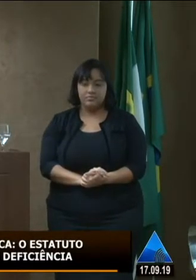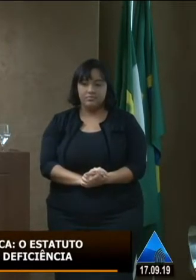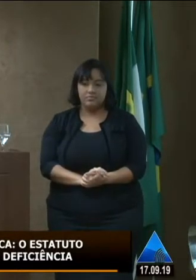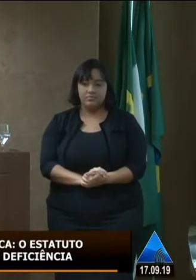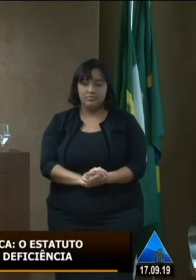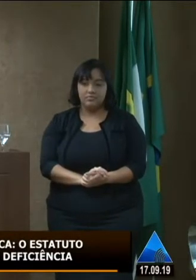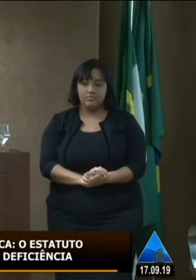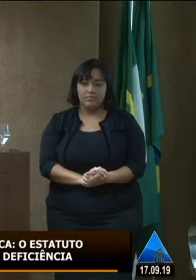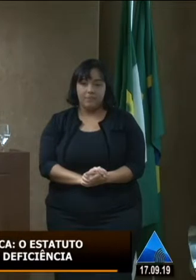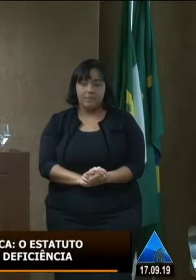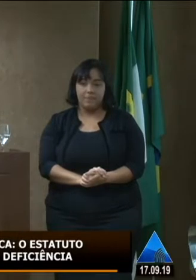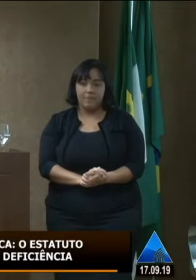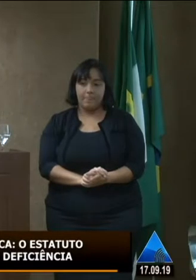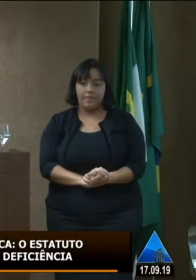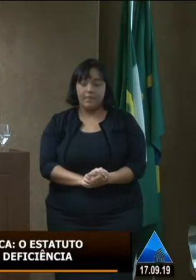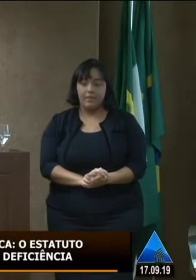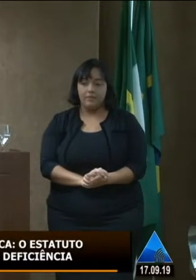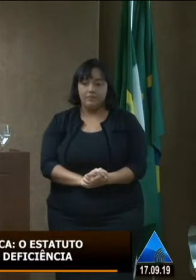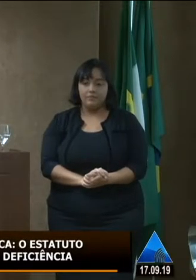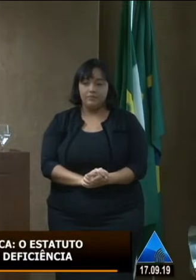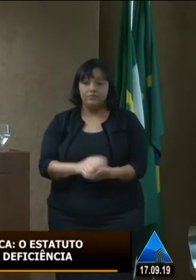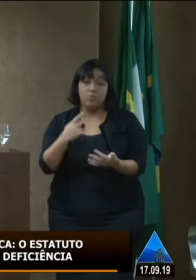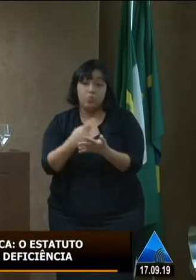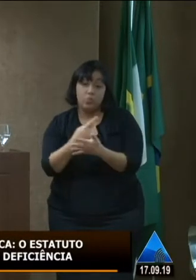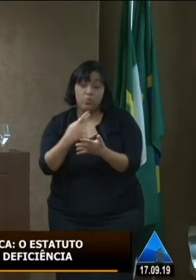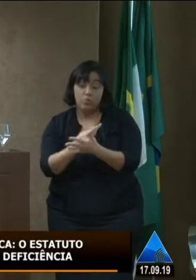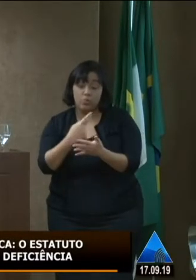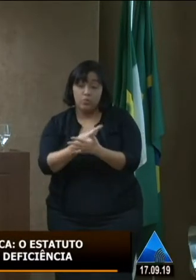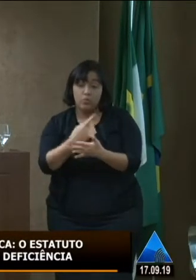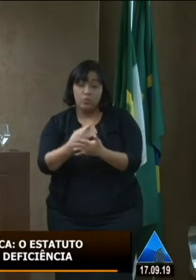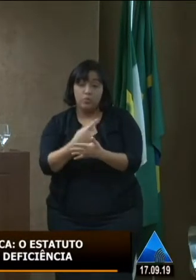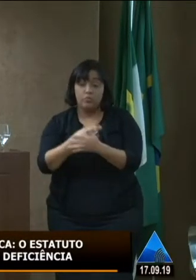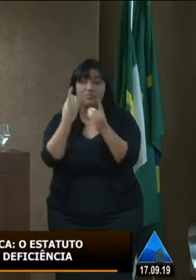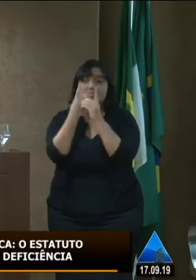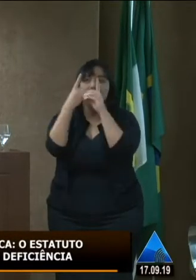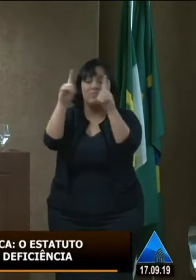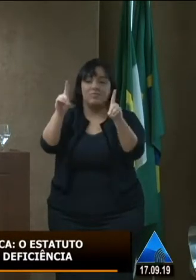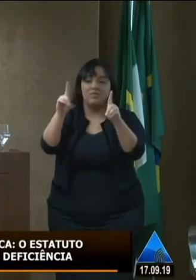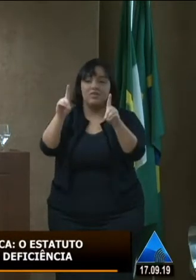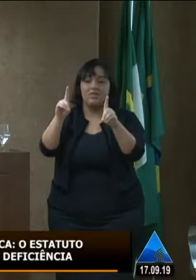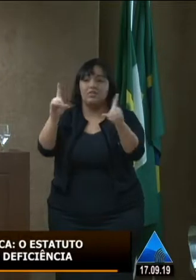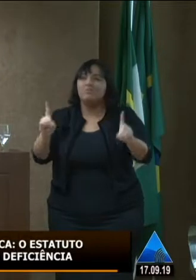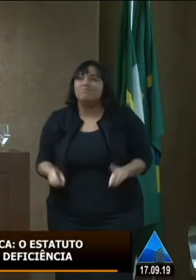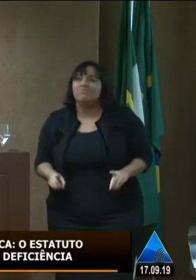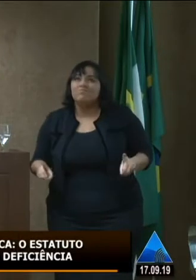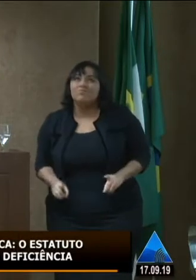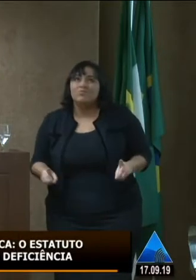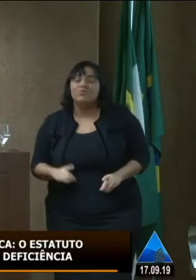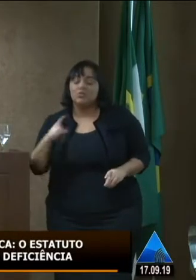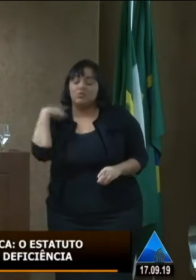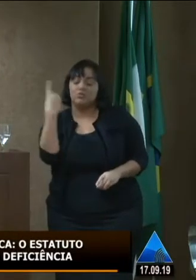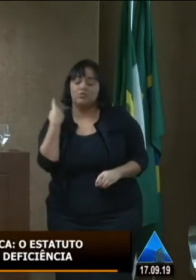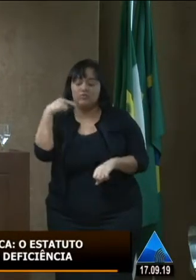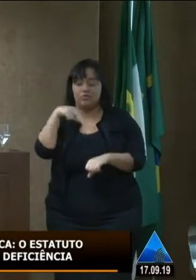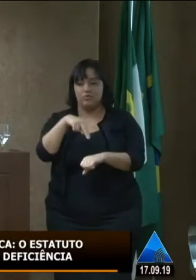o déficit democrático que sofre o nosso país e que sofre o nosso estado o déficit de